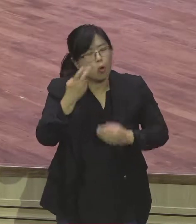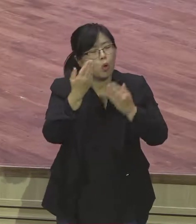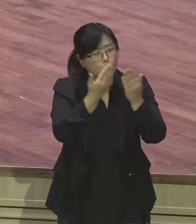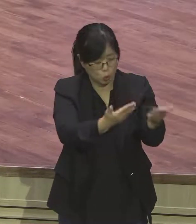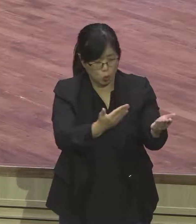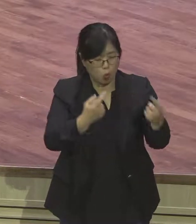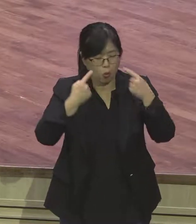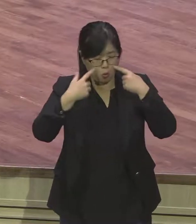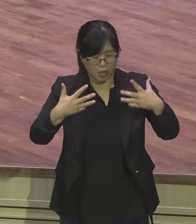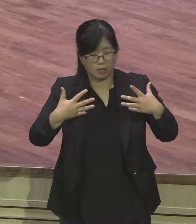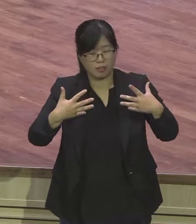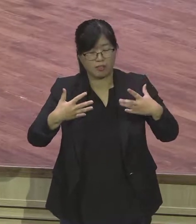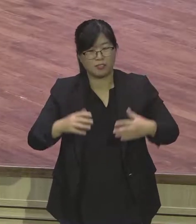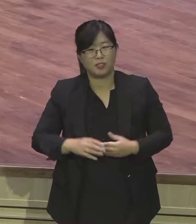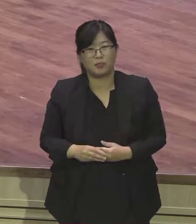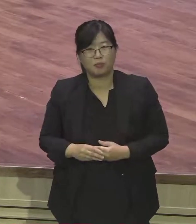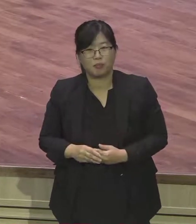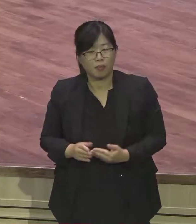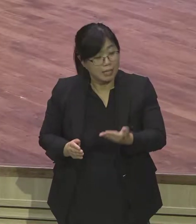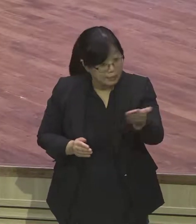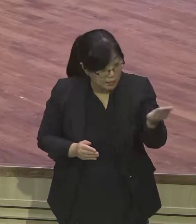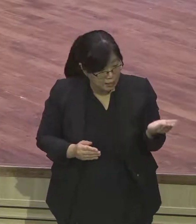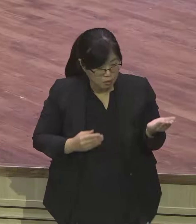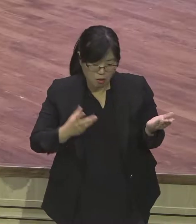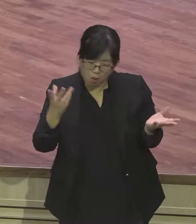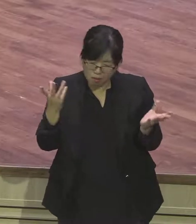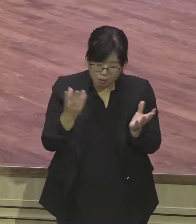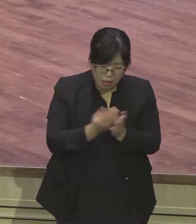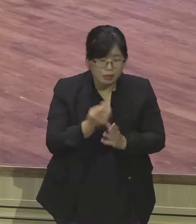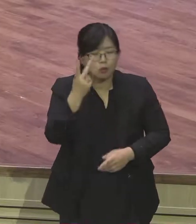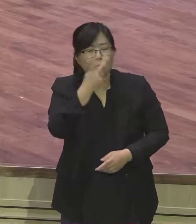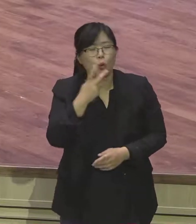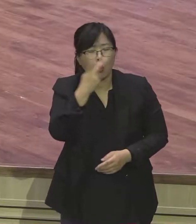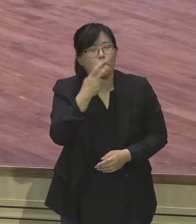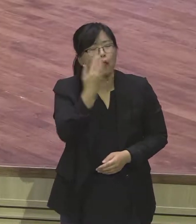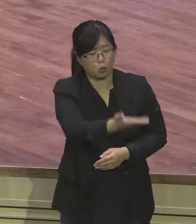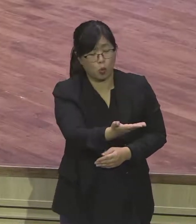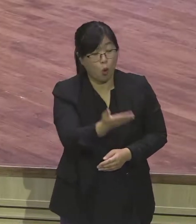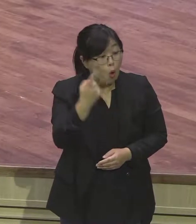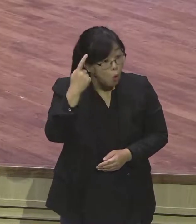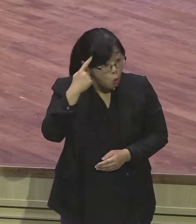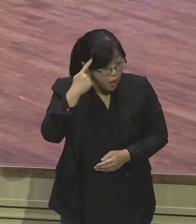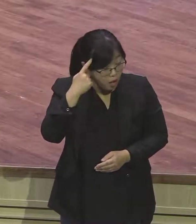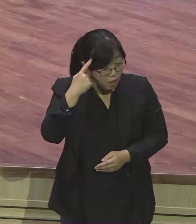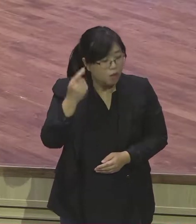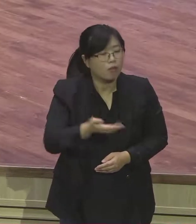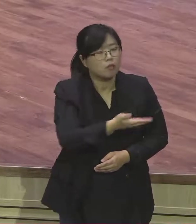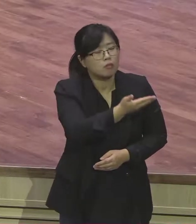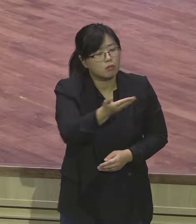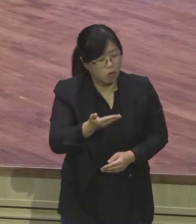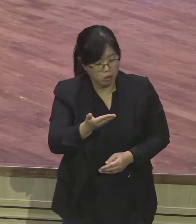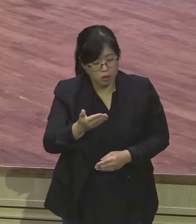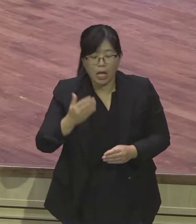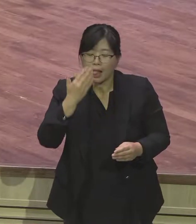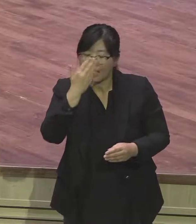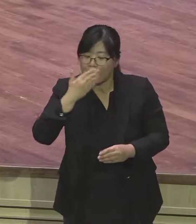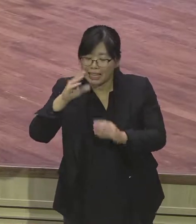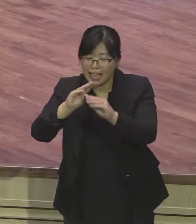하나님이 당신을 돌본다는 것은 언약이 성취되어야 되기 때문에 당신들을 돌볼 것이다 언약 작고는 말이